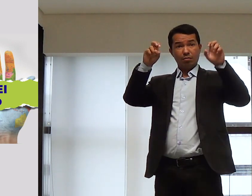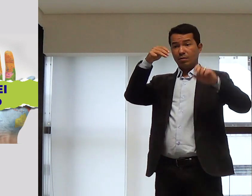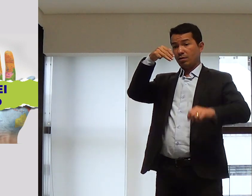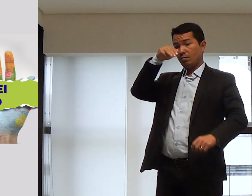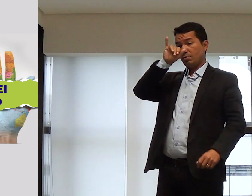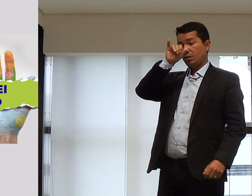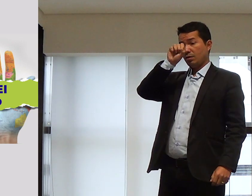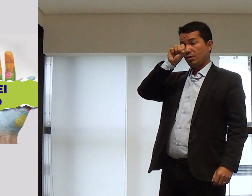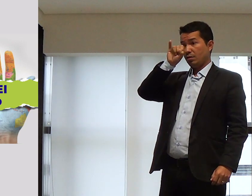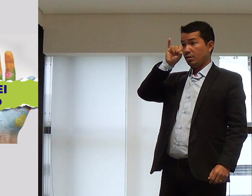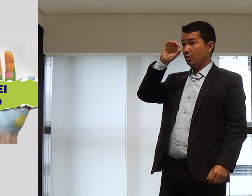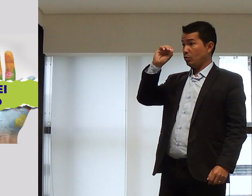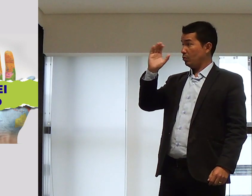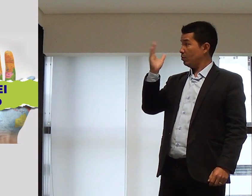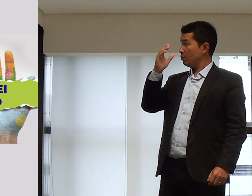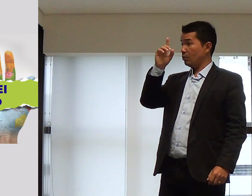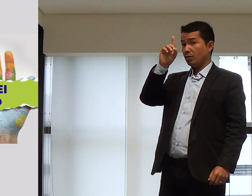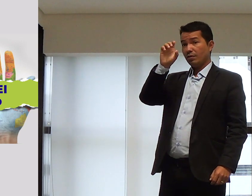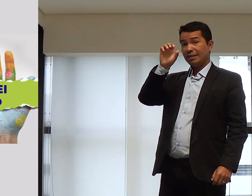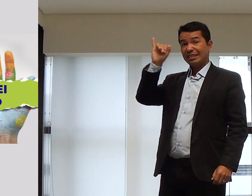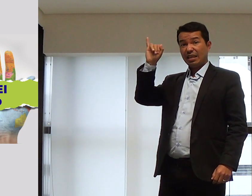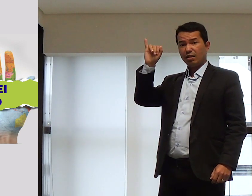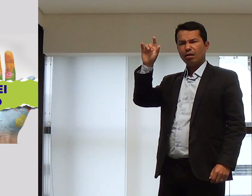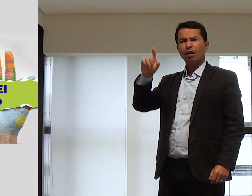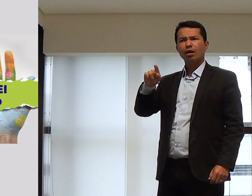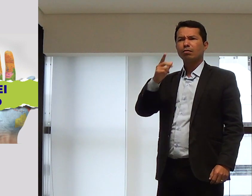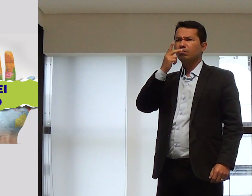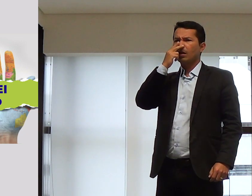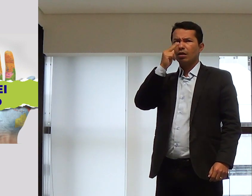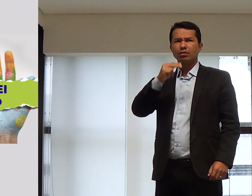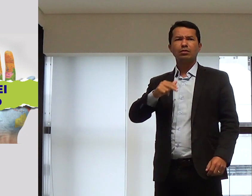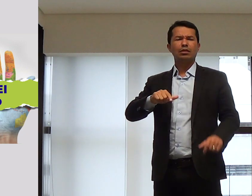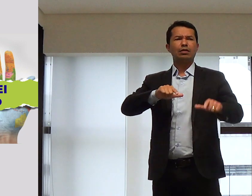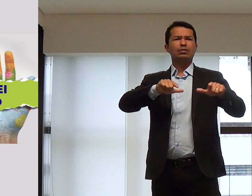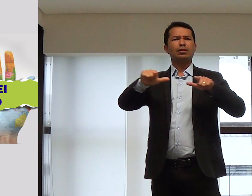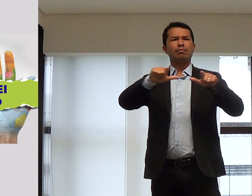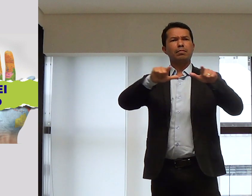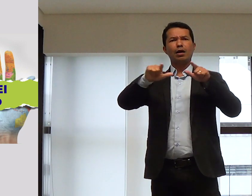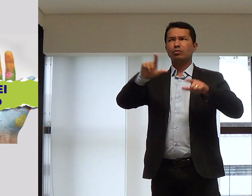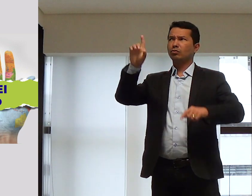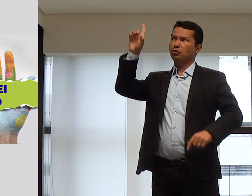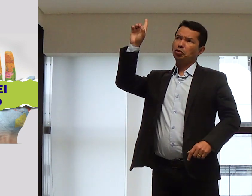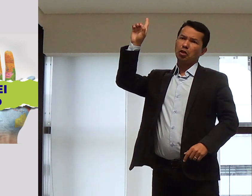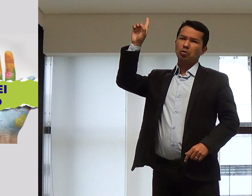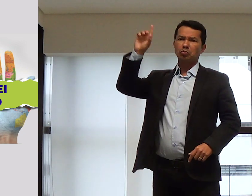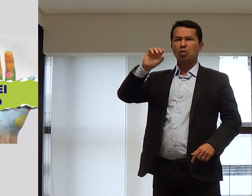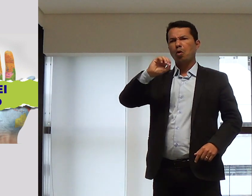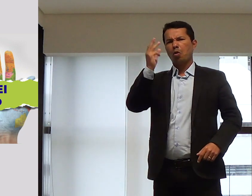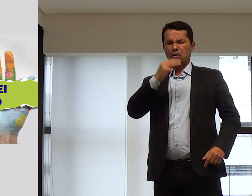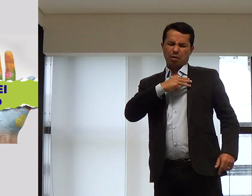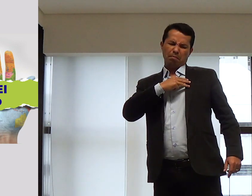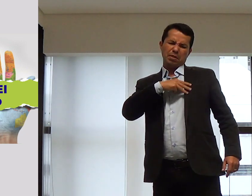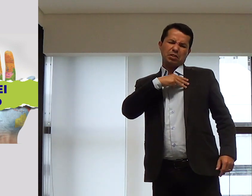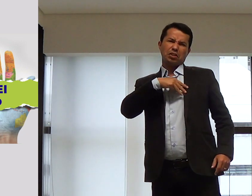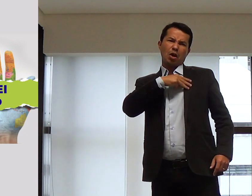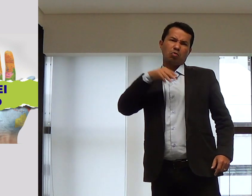E essa, me ensiordei. Ela é como se fosse o trabalho de Deus.